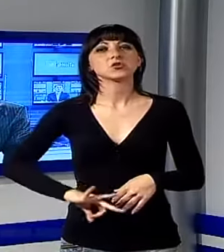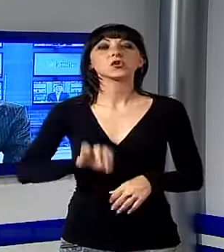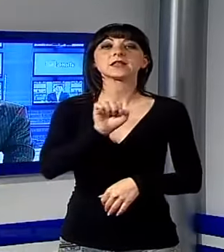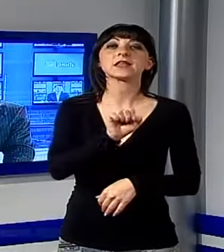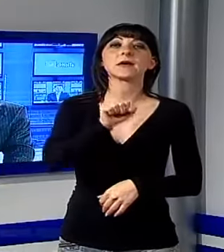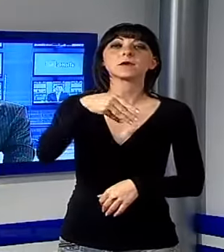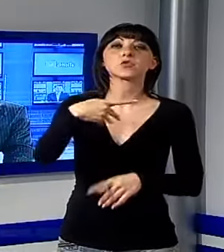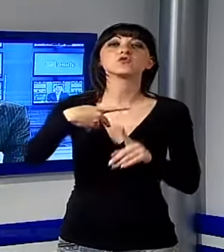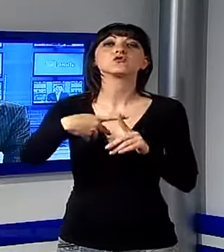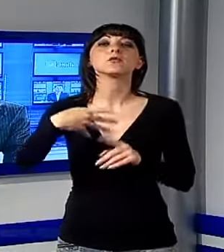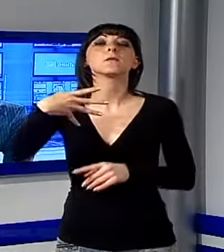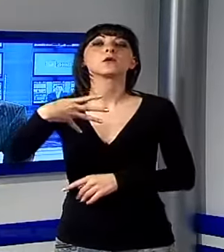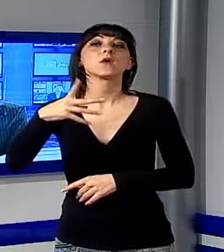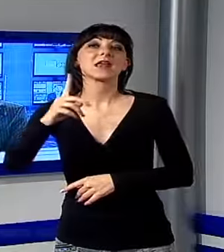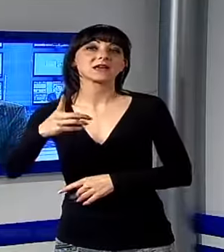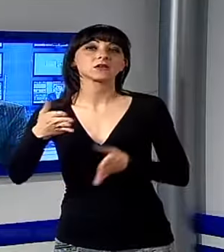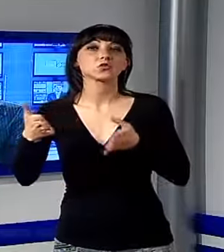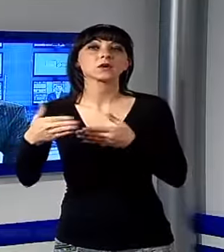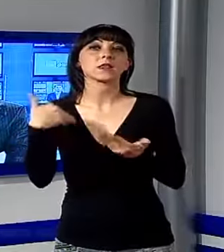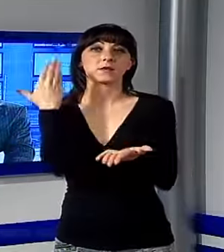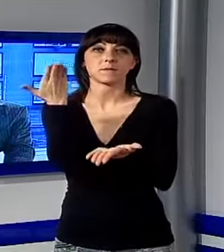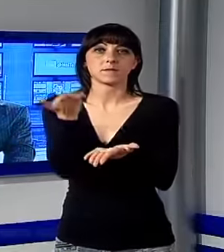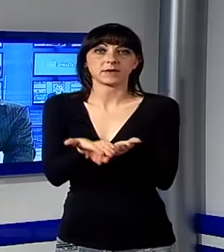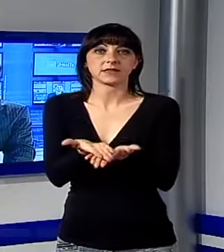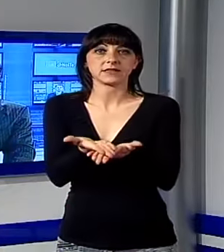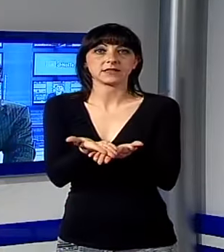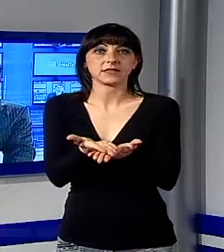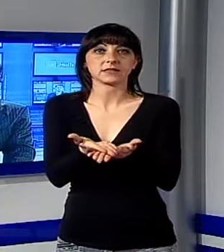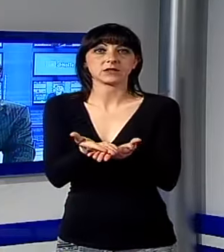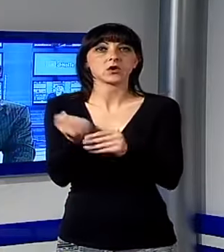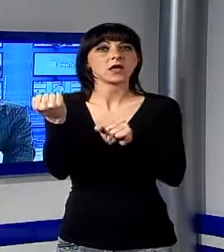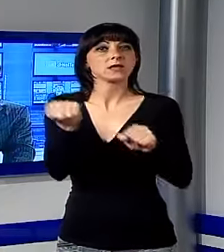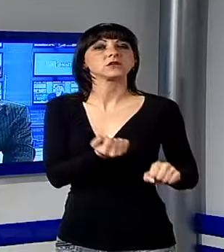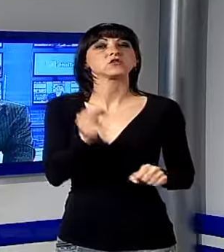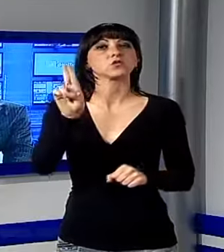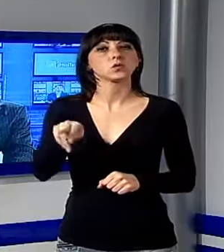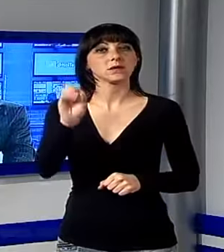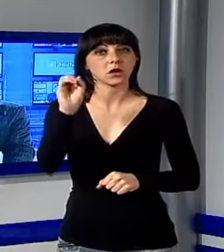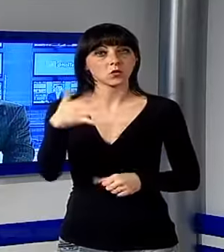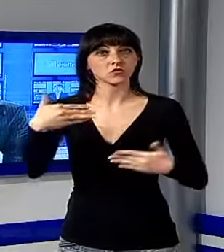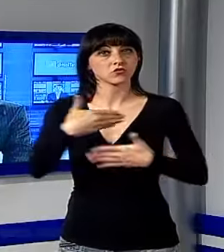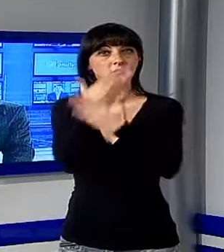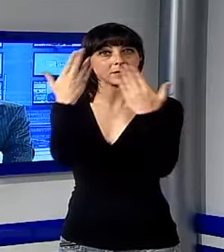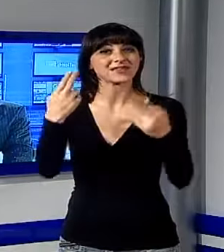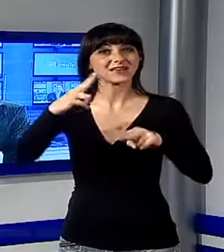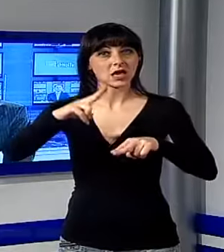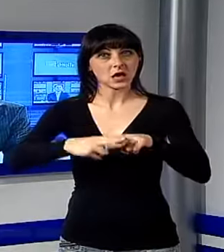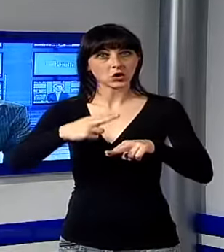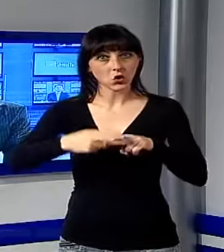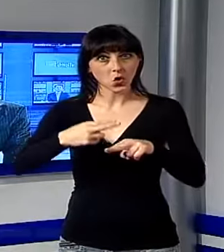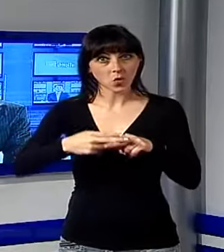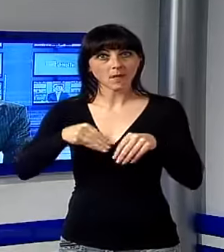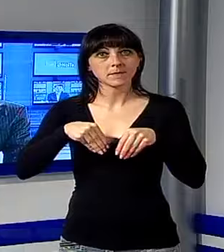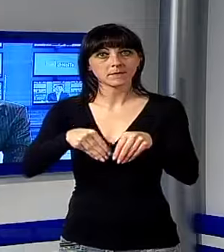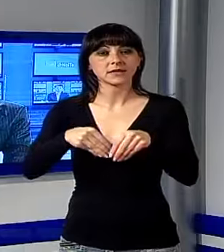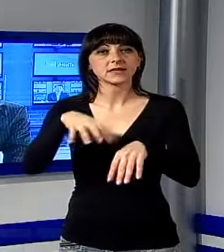Emanuela Granaiola, nel corso della presentazione dell'edizione 2014 avvenuta questa mattina a Roma alla presenza del